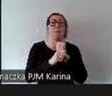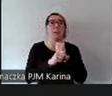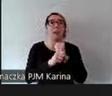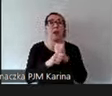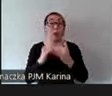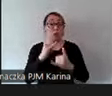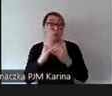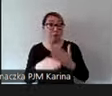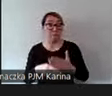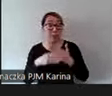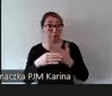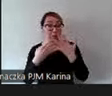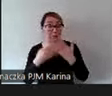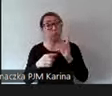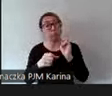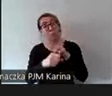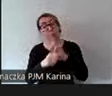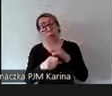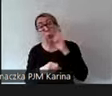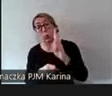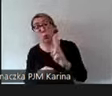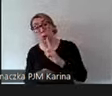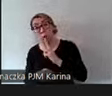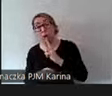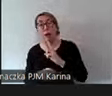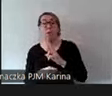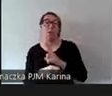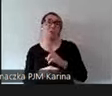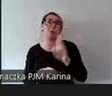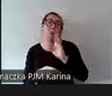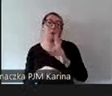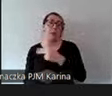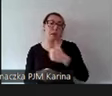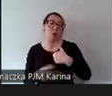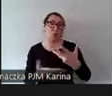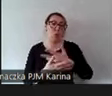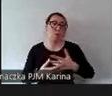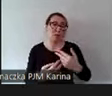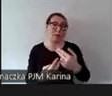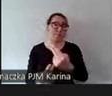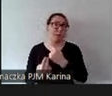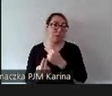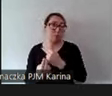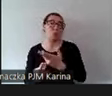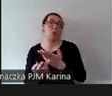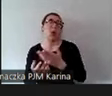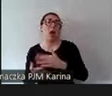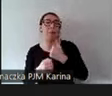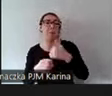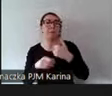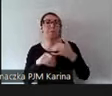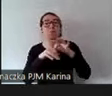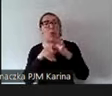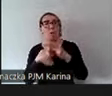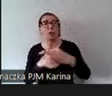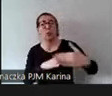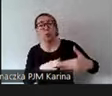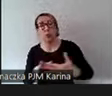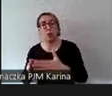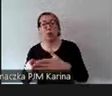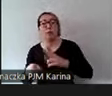że jeżeli firmy chcą zatrudniać osoby głuche, wynajmują nasze stowarzyszenie po to, żebyśmy poprowadzili tą ścieżkę zatrudnienia